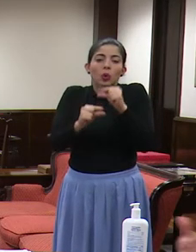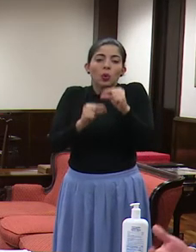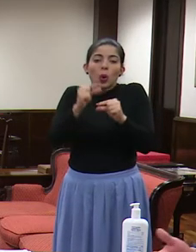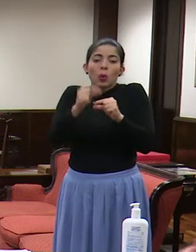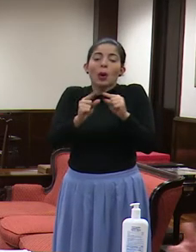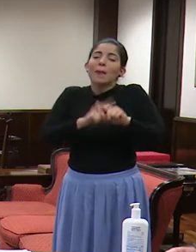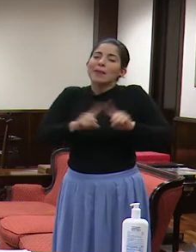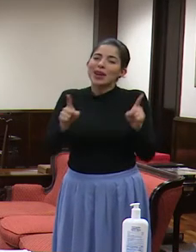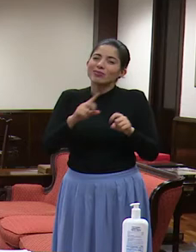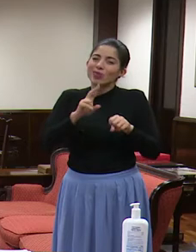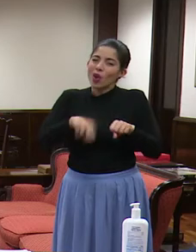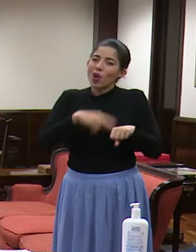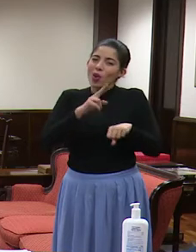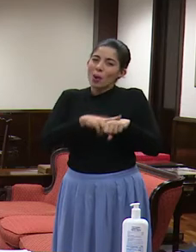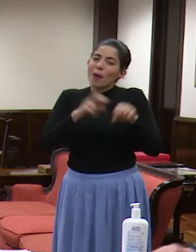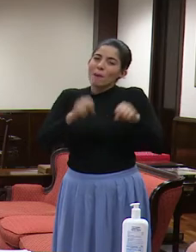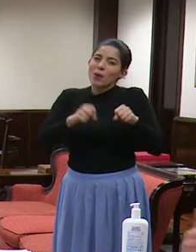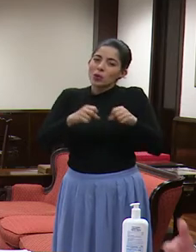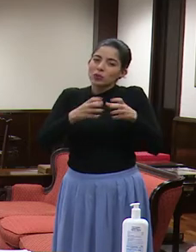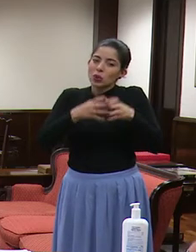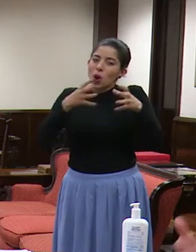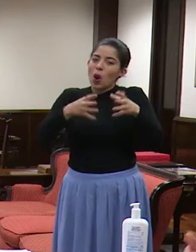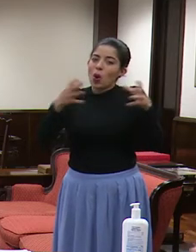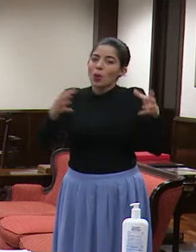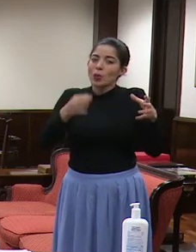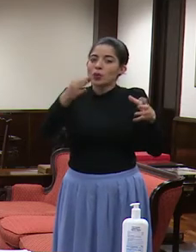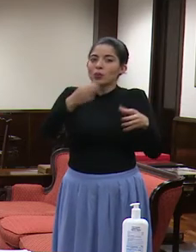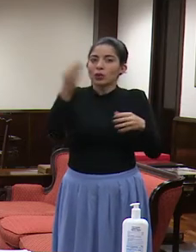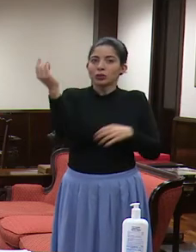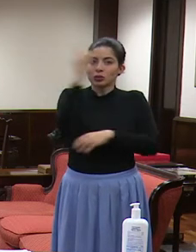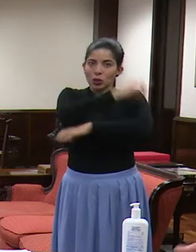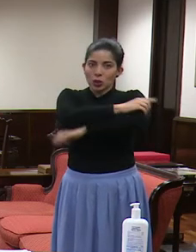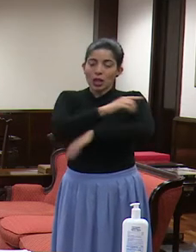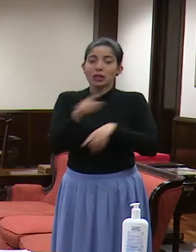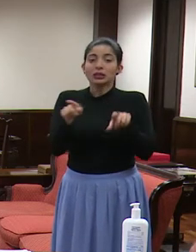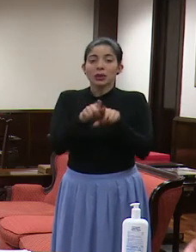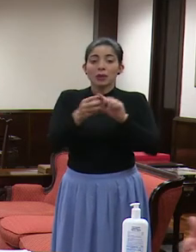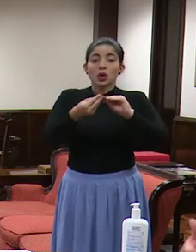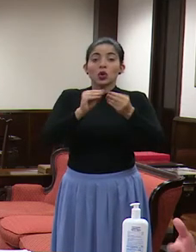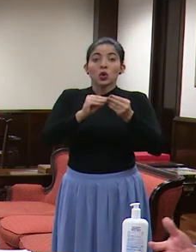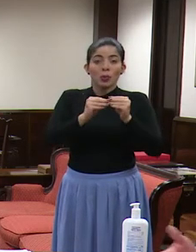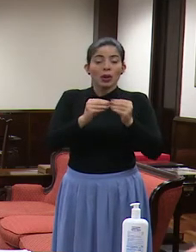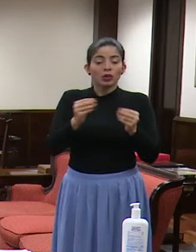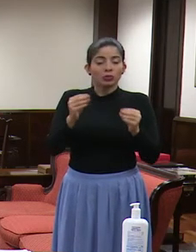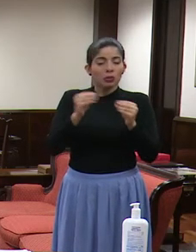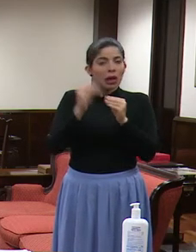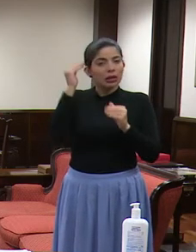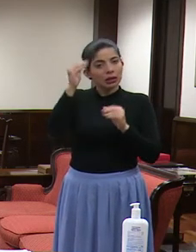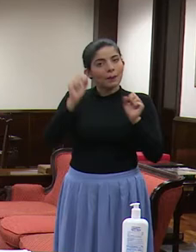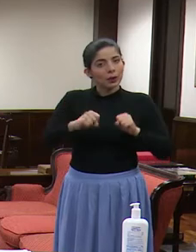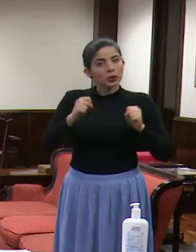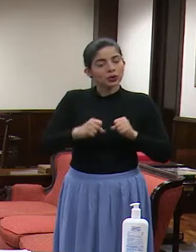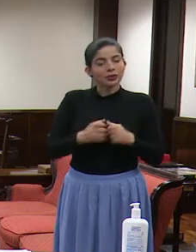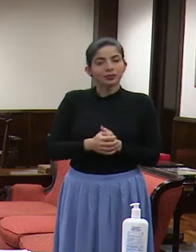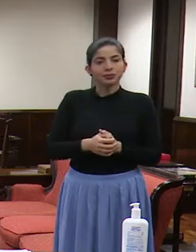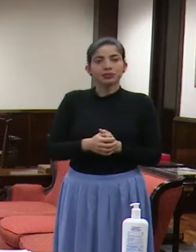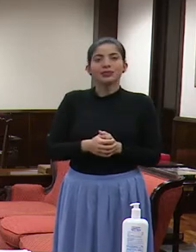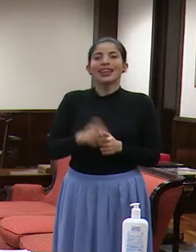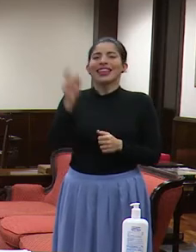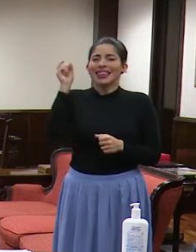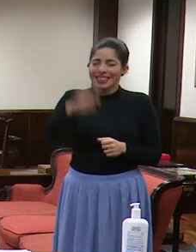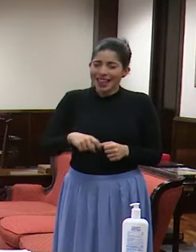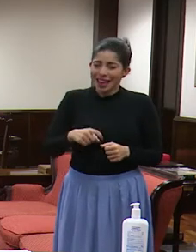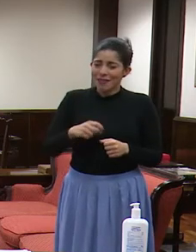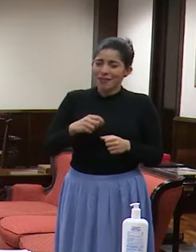lo normal sería que aumentaran los casos en los días posteriores, incluso en cifras un poco más altas, ¿verdad? O sea, hay que